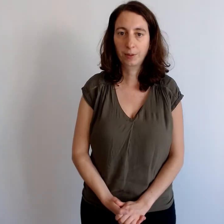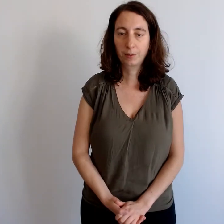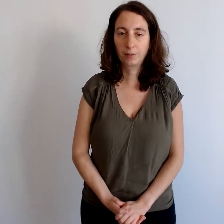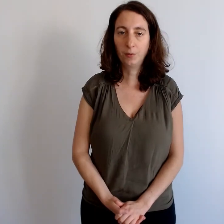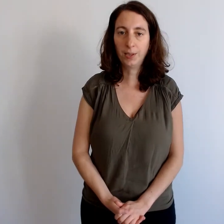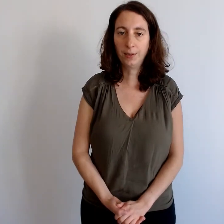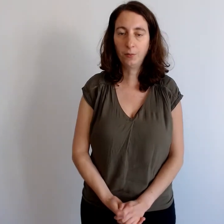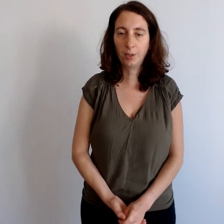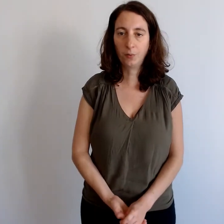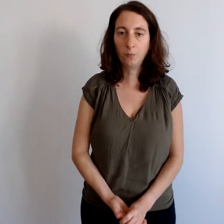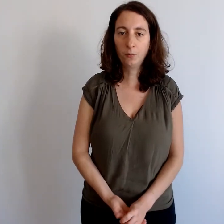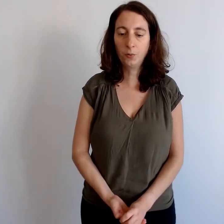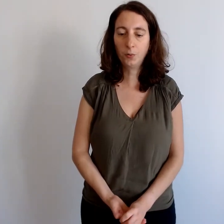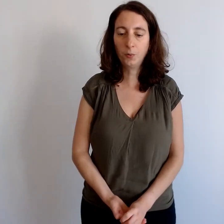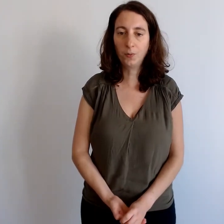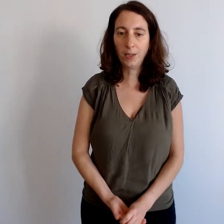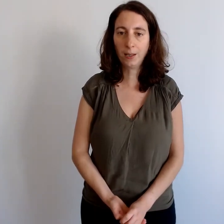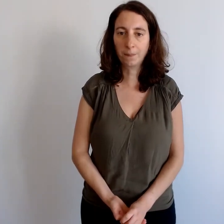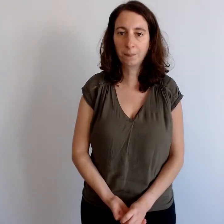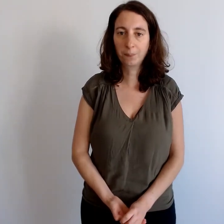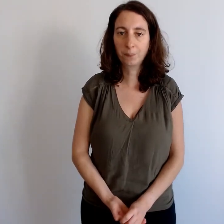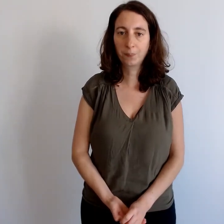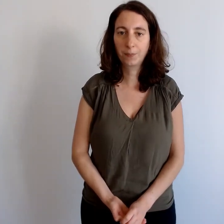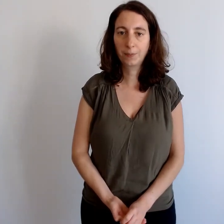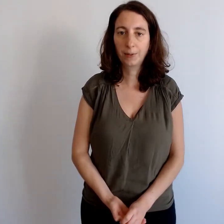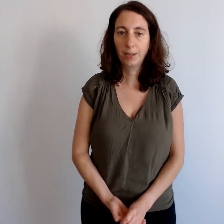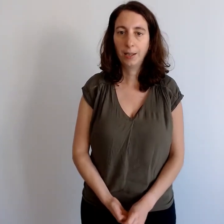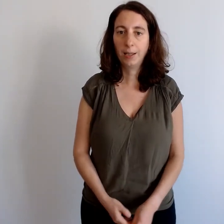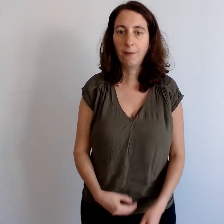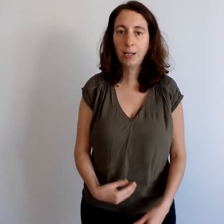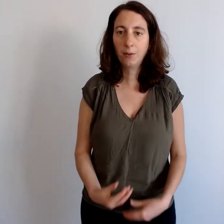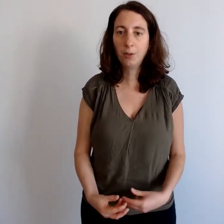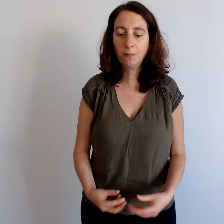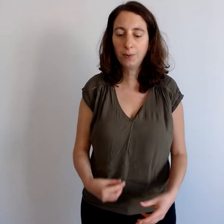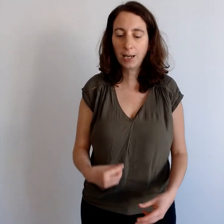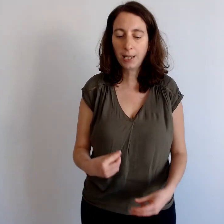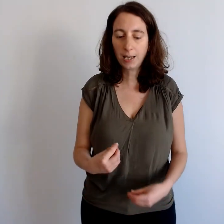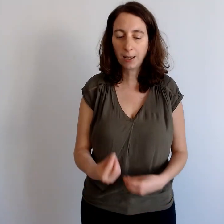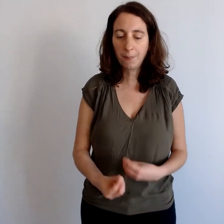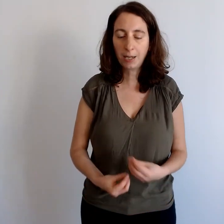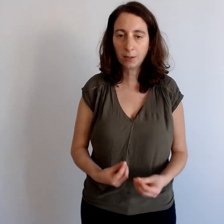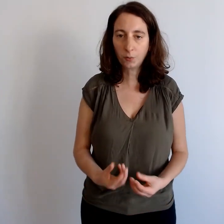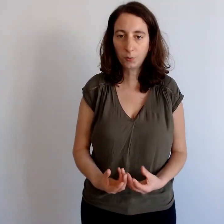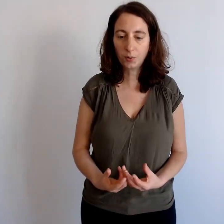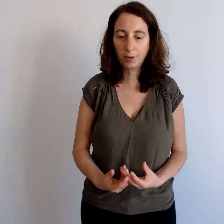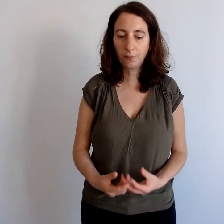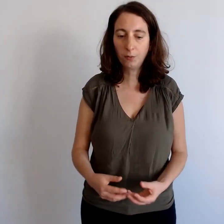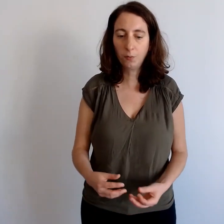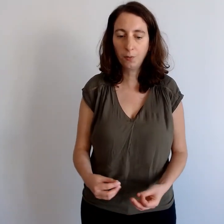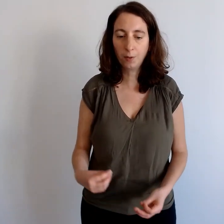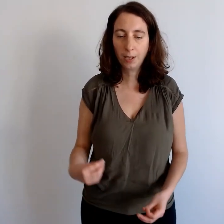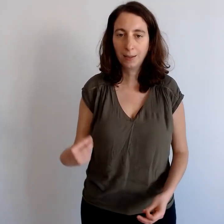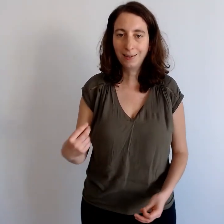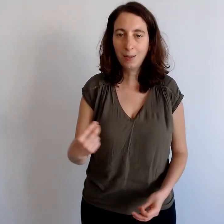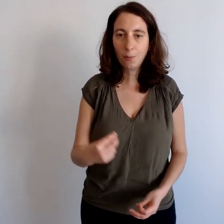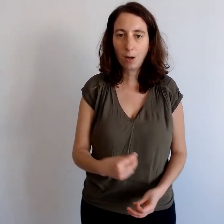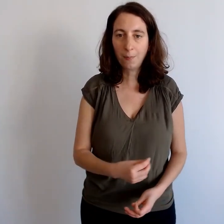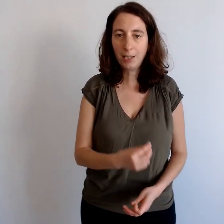de cette situation, de ce souvenir. Et avec les huit, vous allez émettre l'intention, cette fois, de mieux déprogrammer des